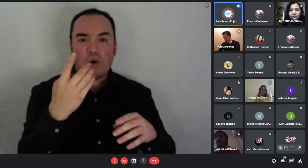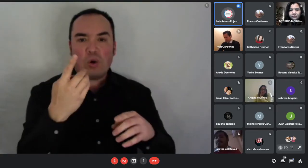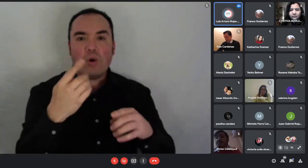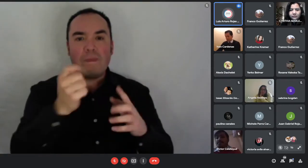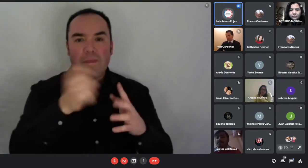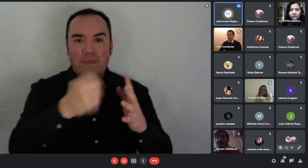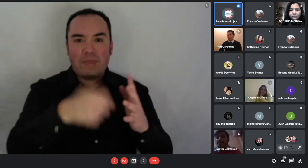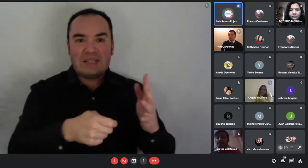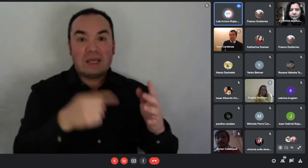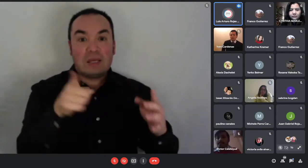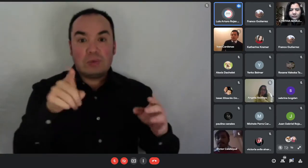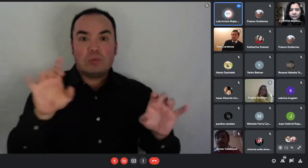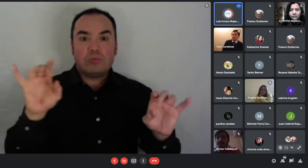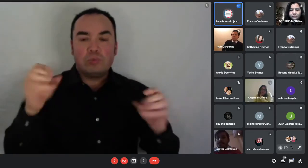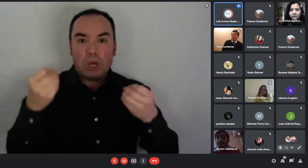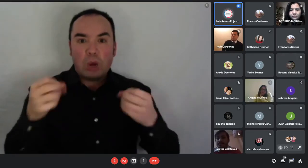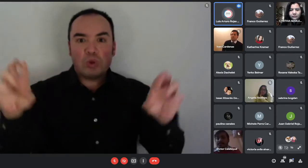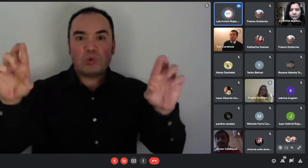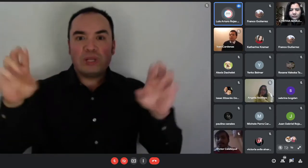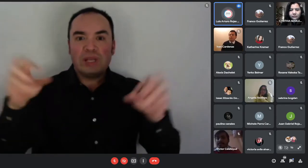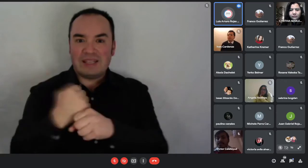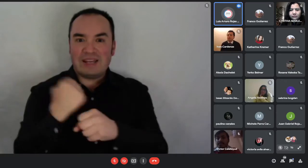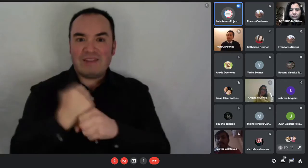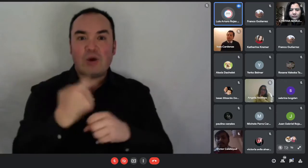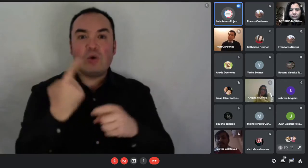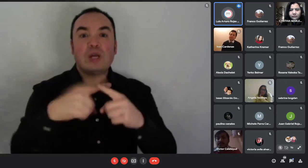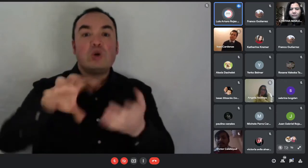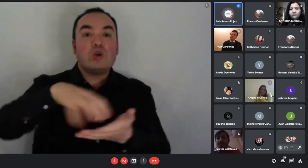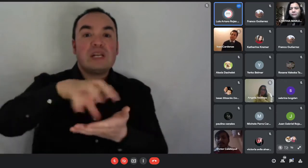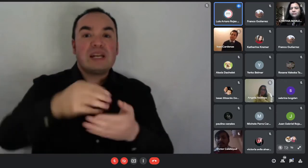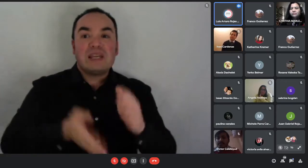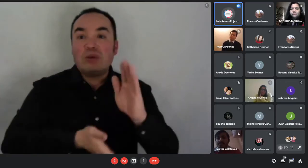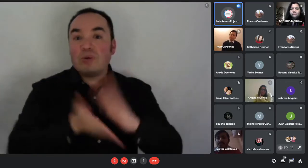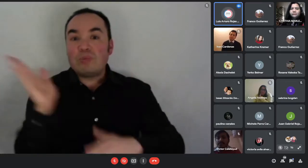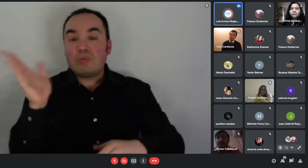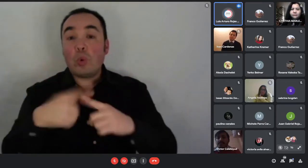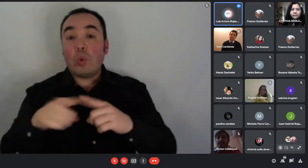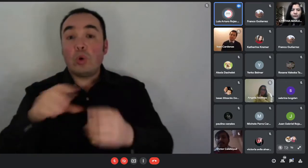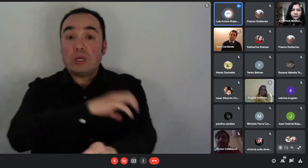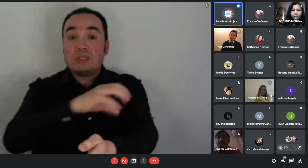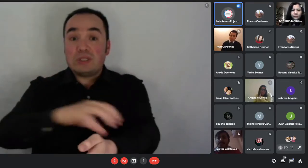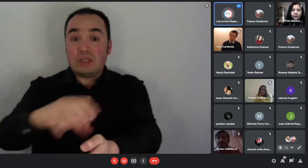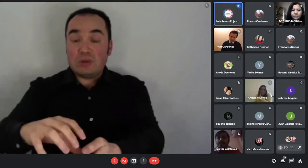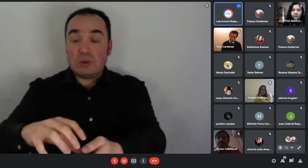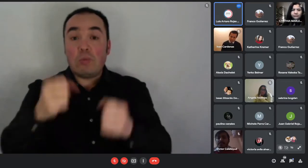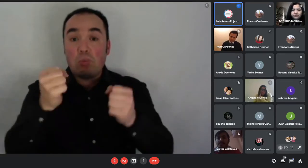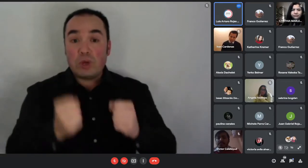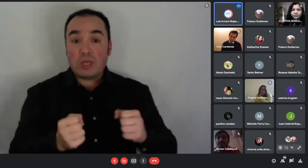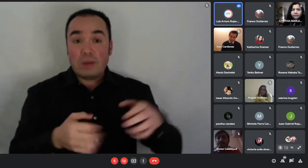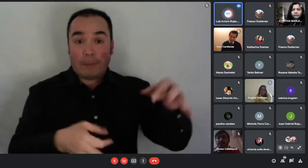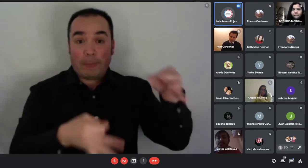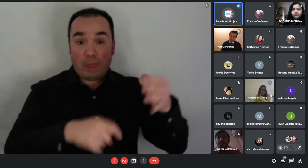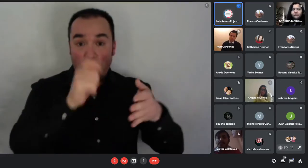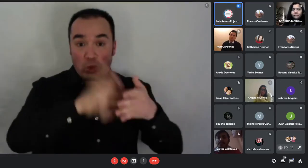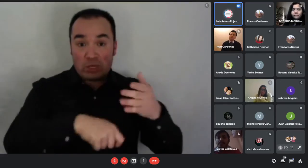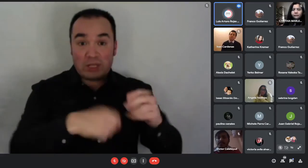se quiere cambiar de casa, puede poner término al contrato y busca la nueva vivienda y se hace un contrato nuevo?